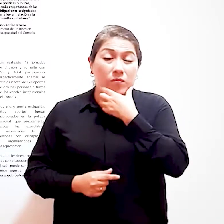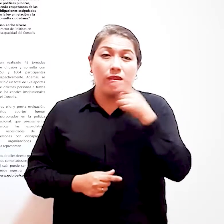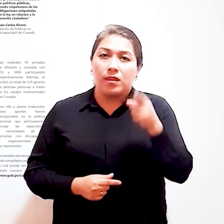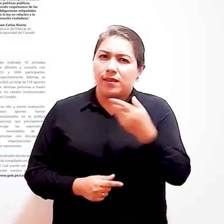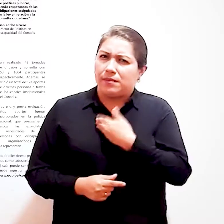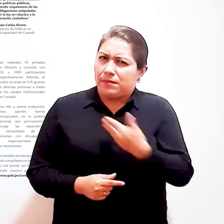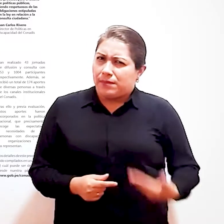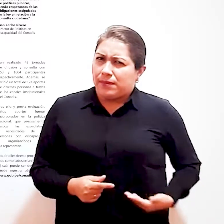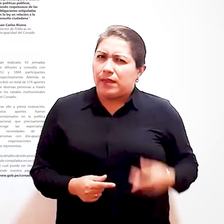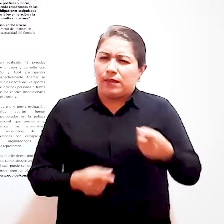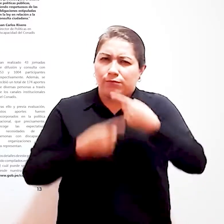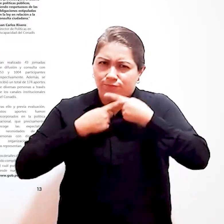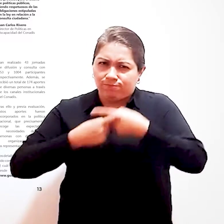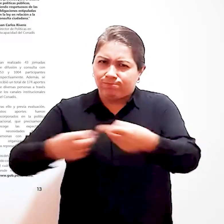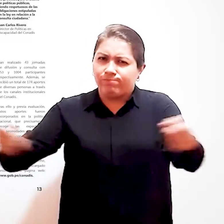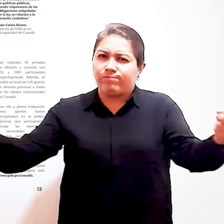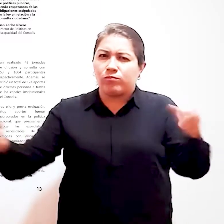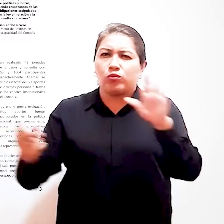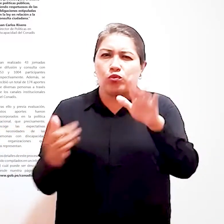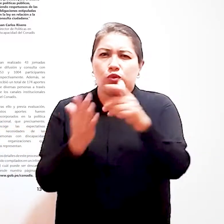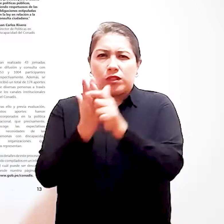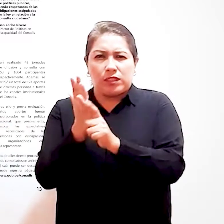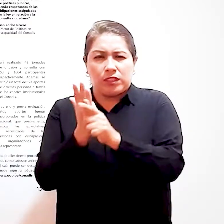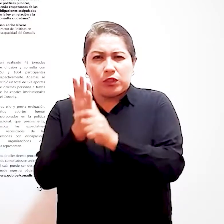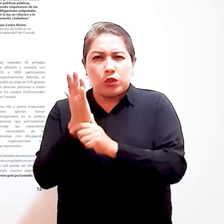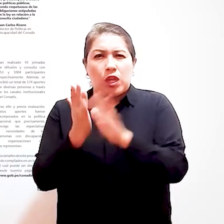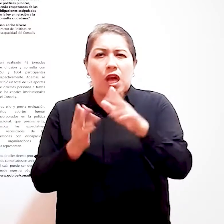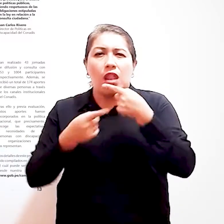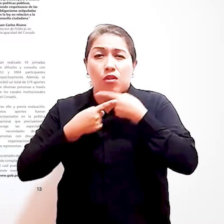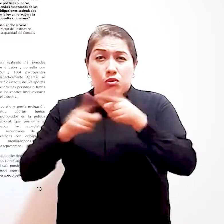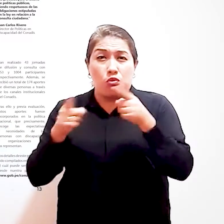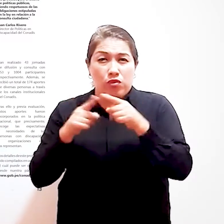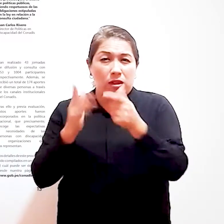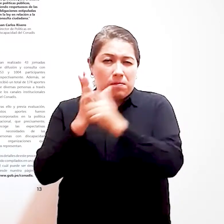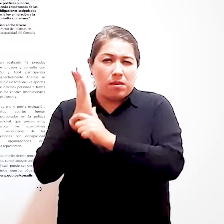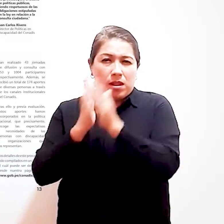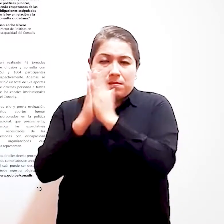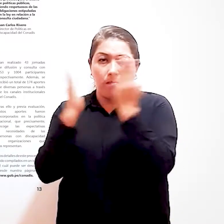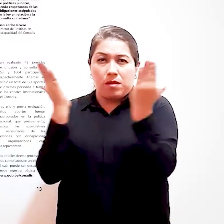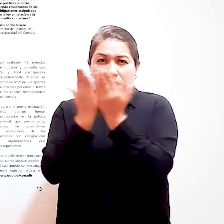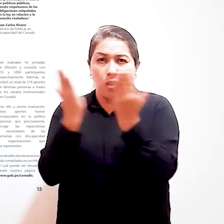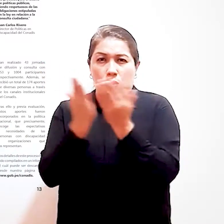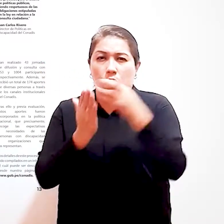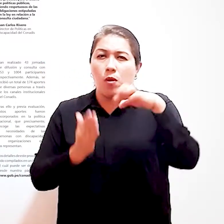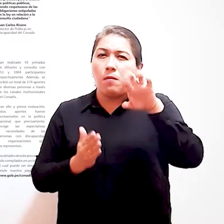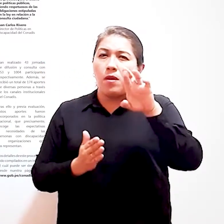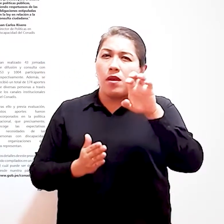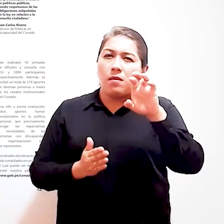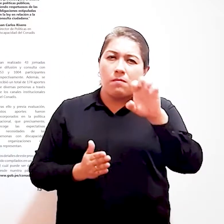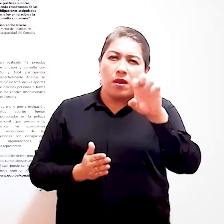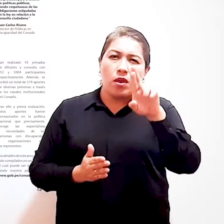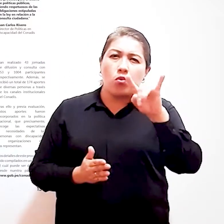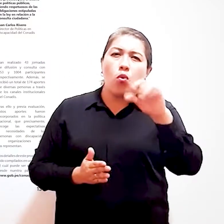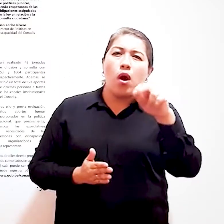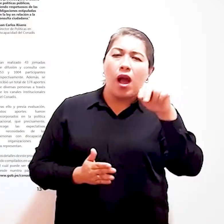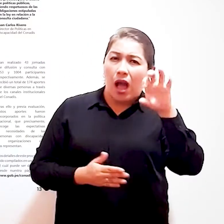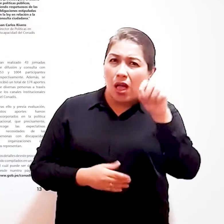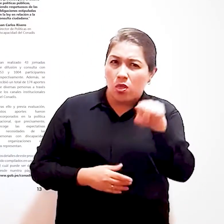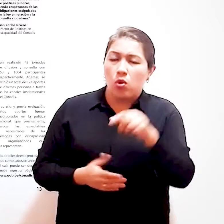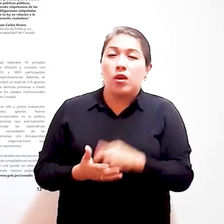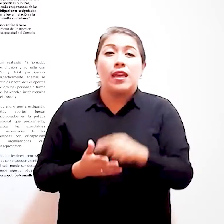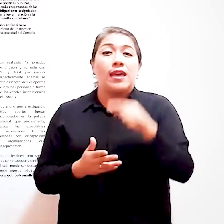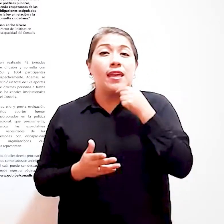Francisco Sagasti anunció su aprobación y publicación en el Diario Oficial El Peruano mediante decreto supremo número